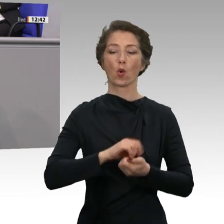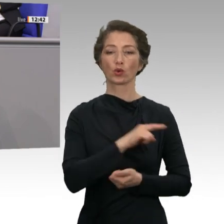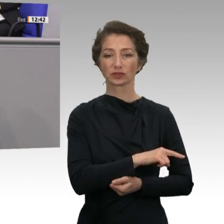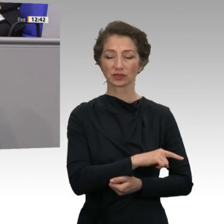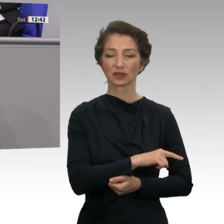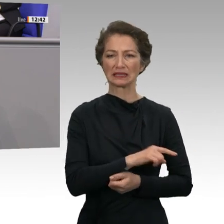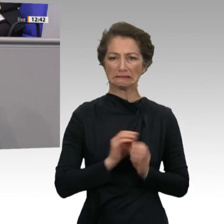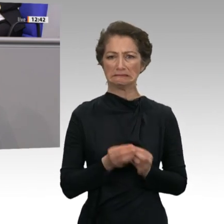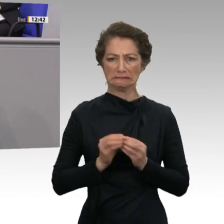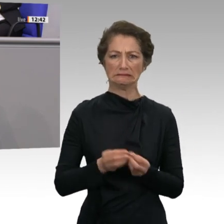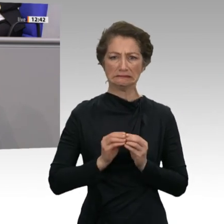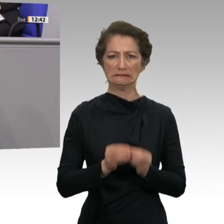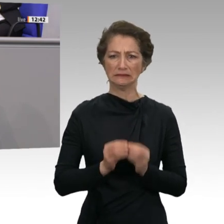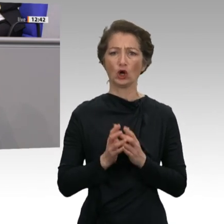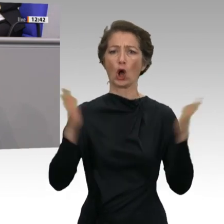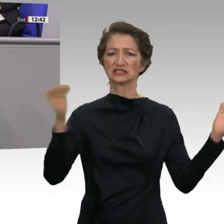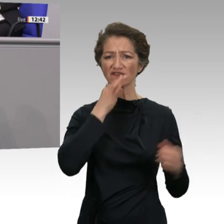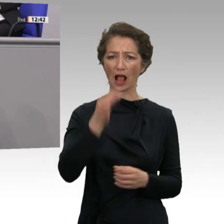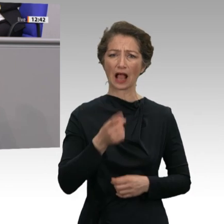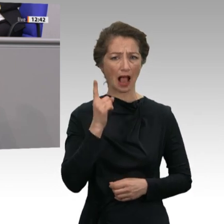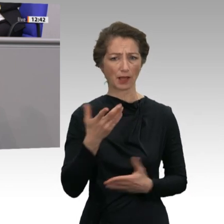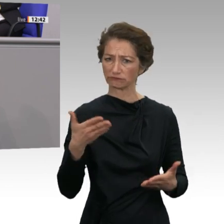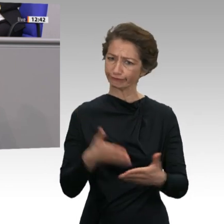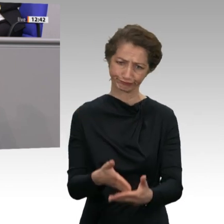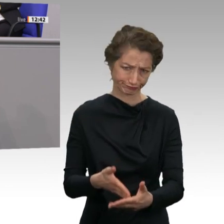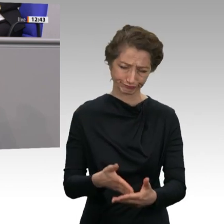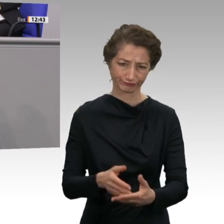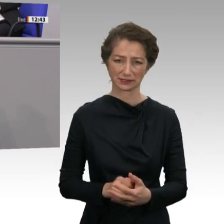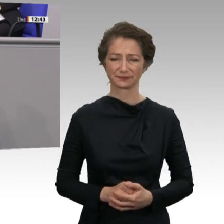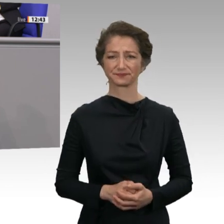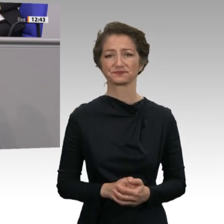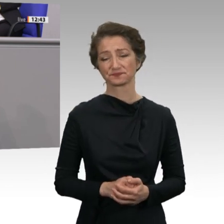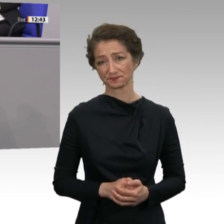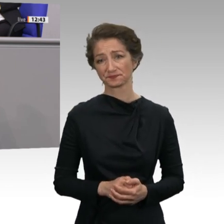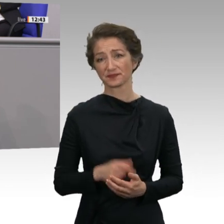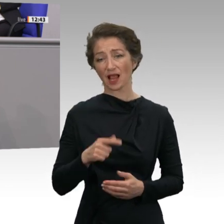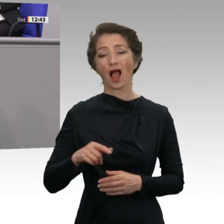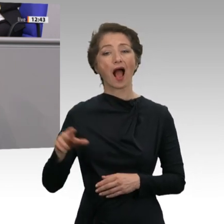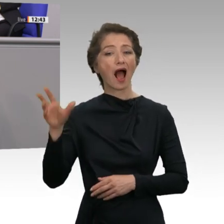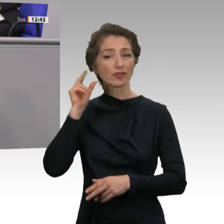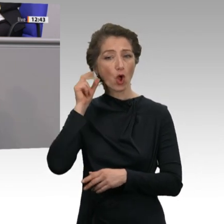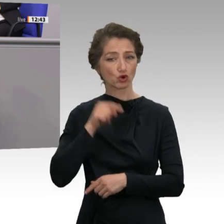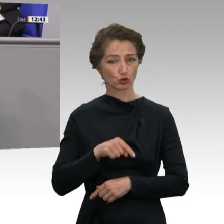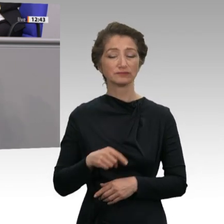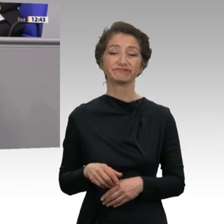sehr wichtige Frage. Leider muss man sagen, genau diesen Eindruck hat die Anhörung auch wieder voll unterstrichen. Bevor wir